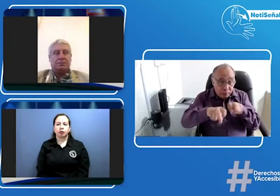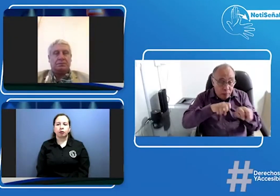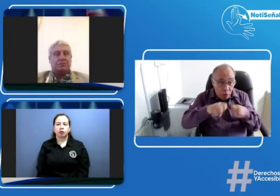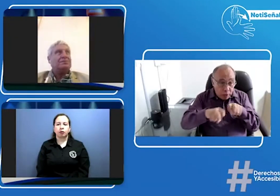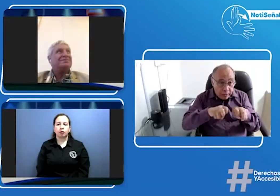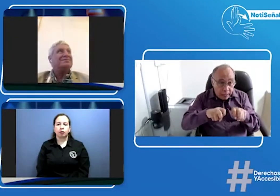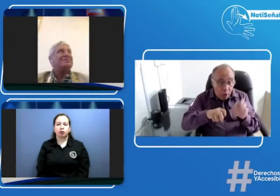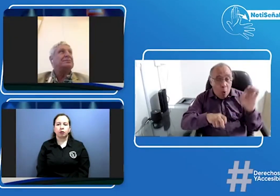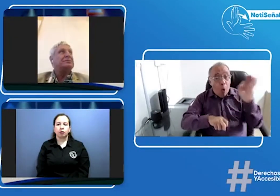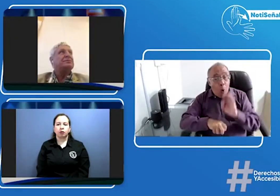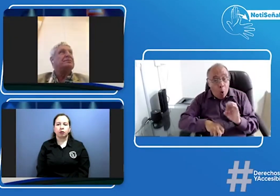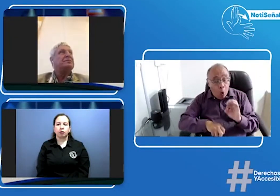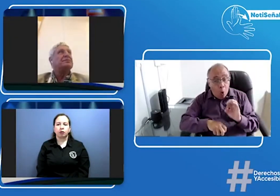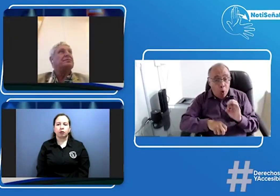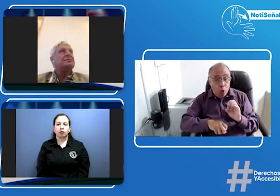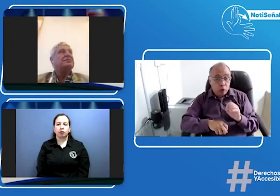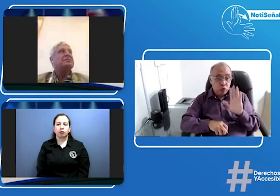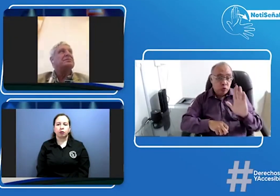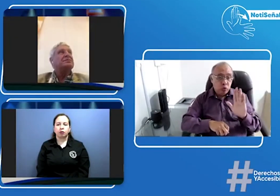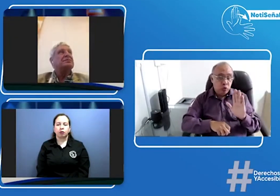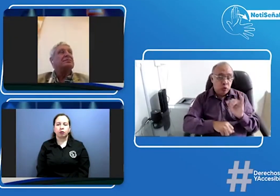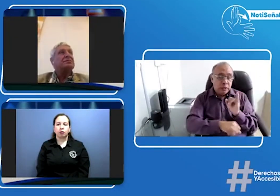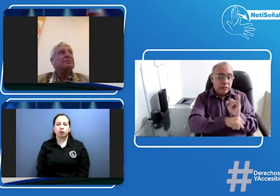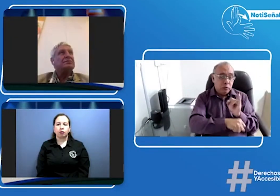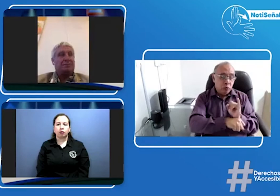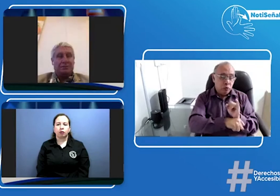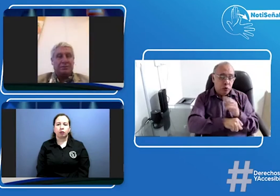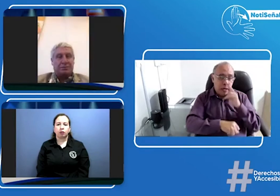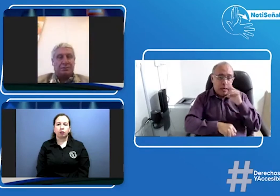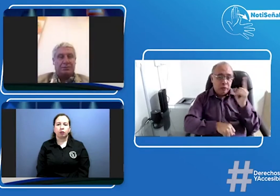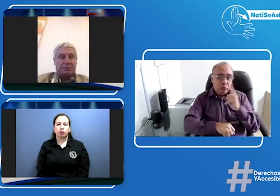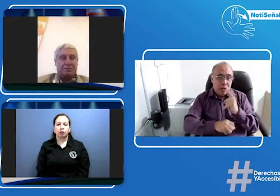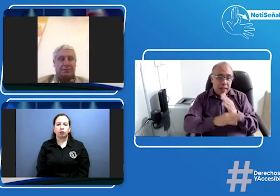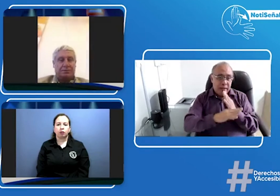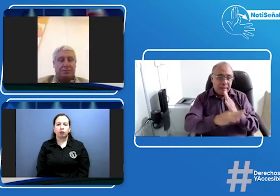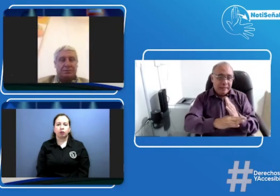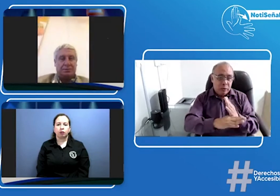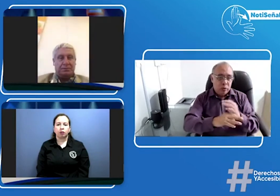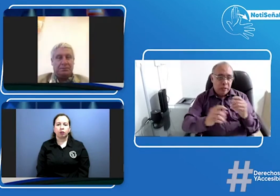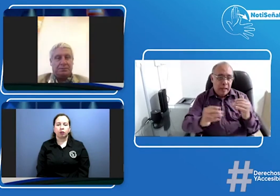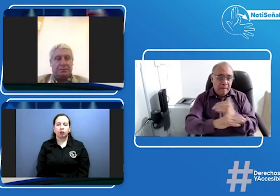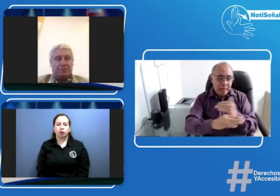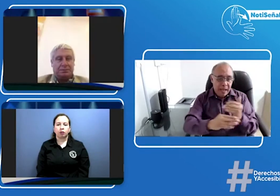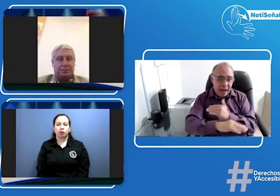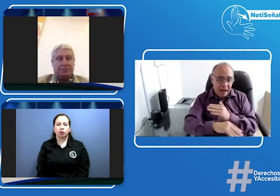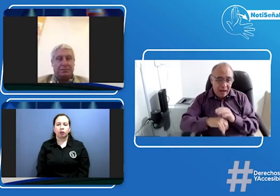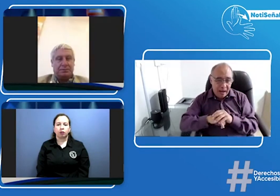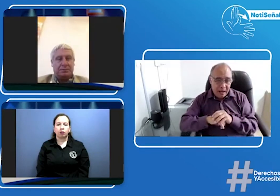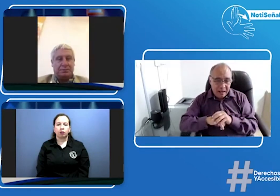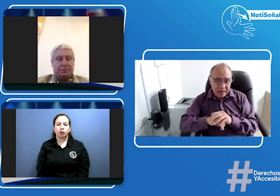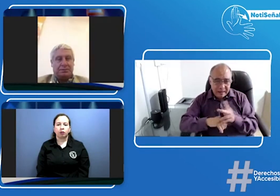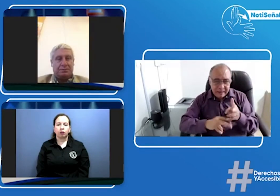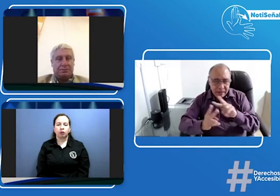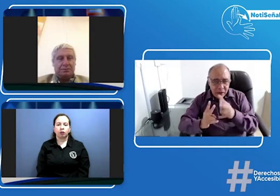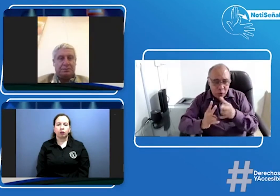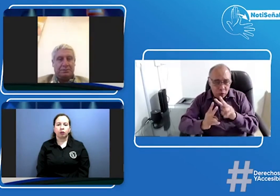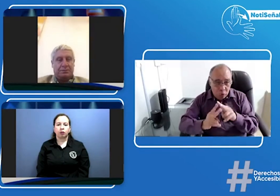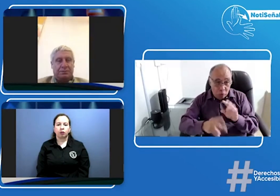responsables de dar este aviso a los CRC ministerio de transporte o el Instituto Nacional de Seguridad Vial